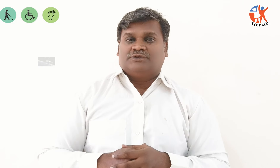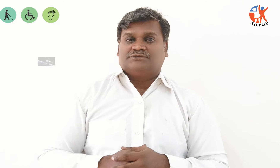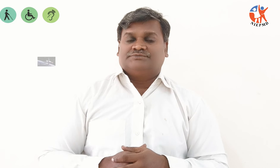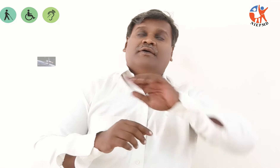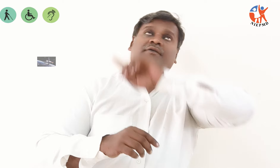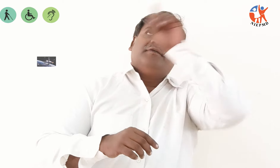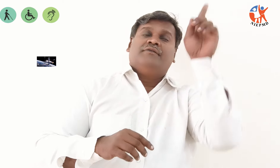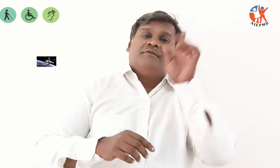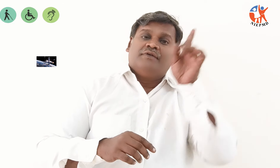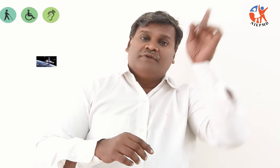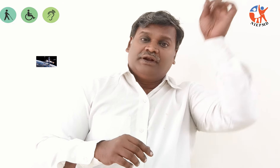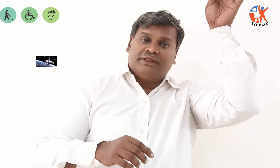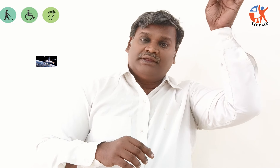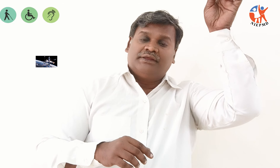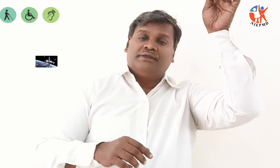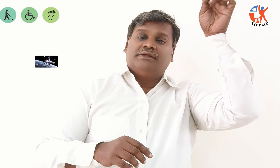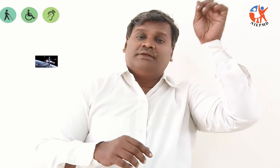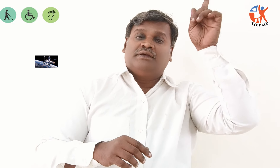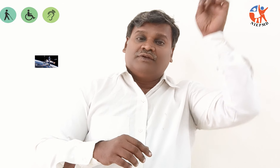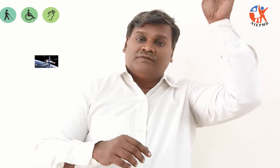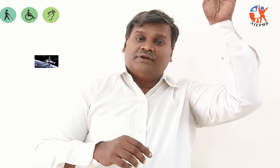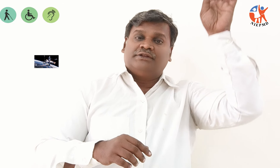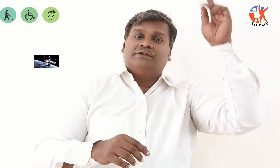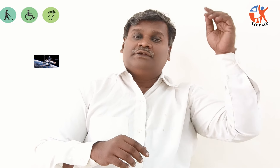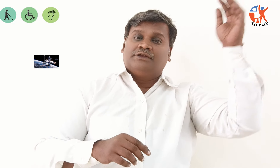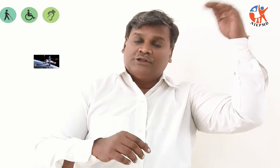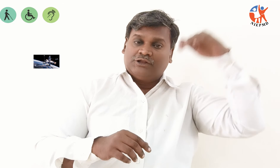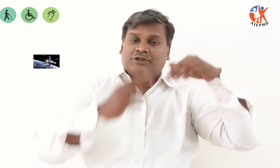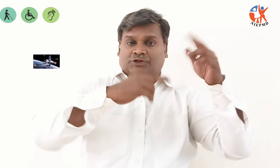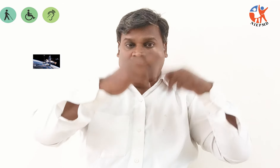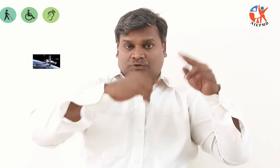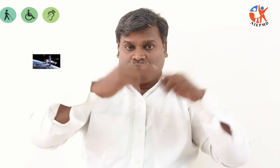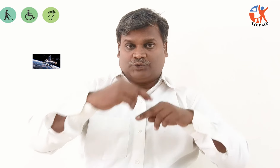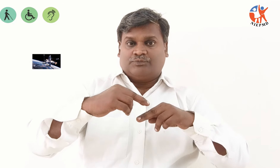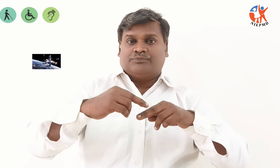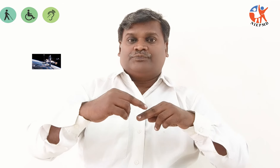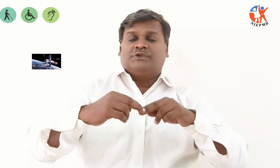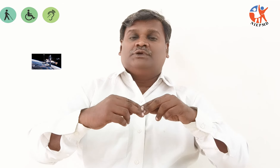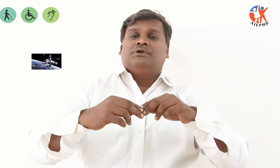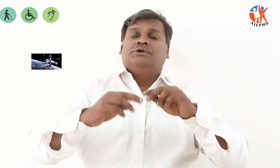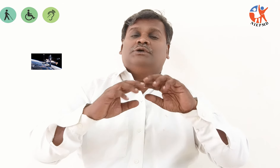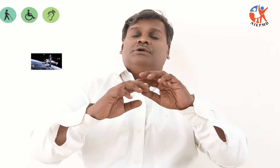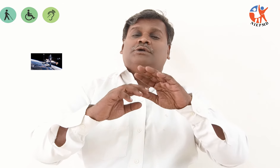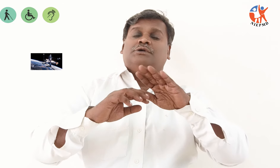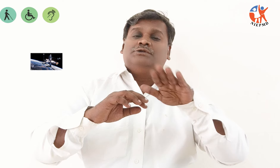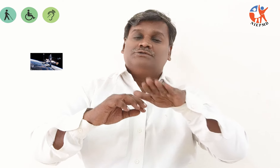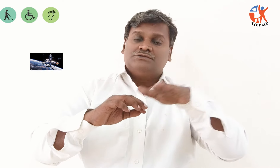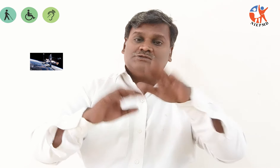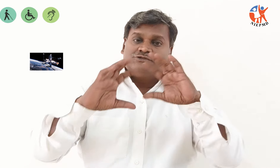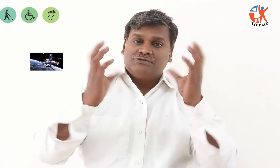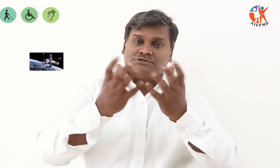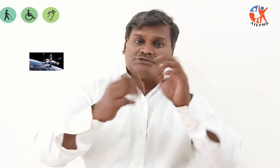வின்வளியில் எங்கி வரும் சர்வதேச வின்வளியாய்வுமையத்துக்கு செல்வதிருக்கு இந்திய வின்வளி வீரர்களுக்கு